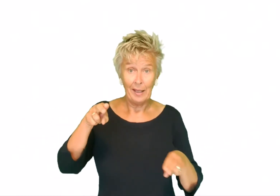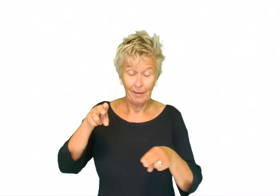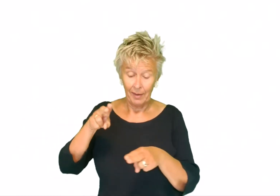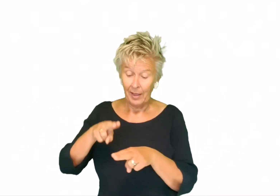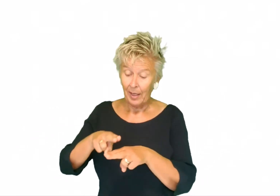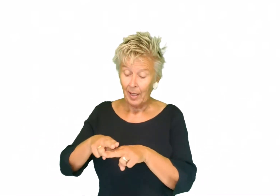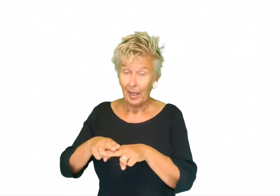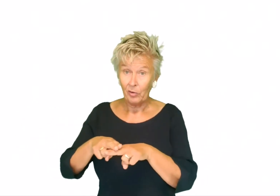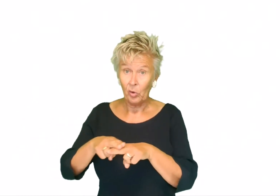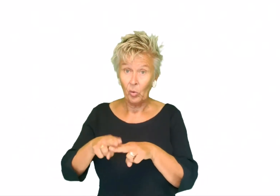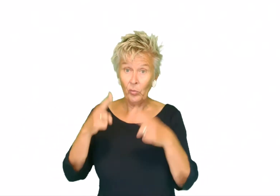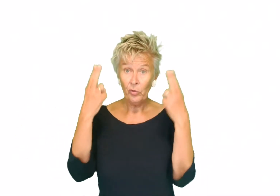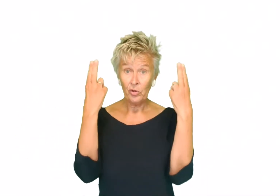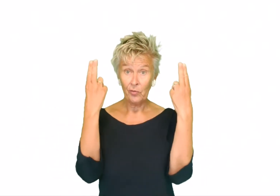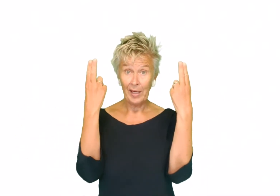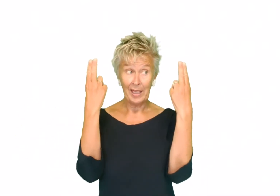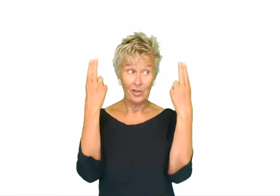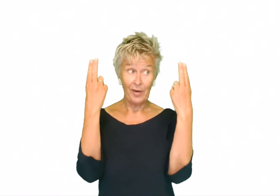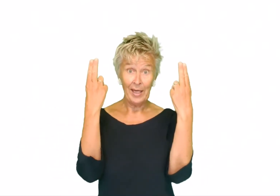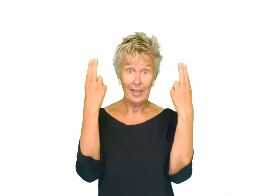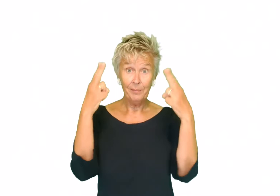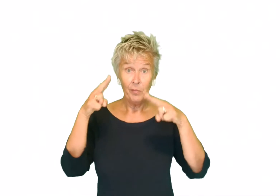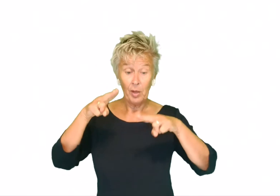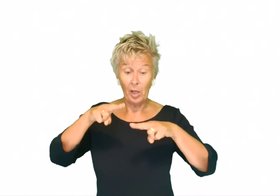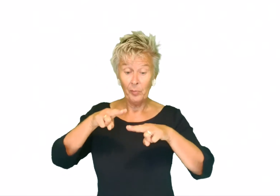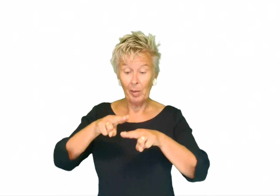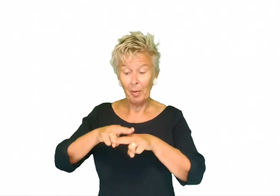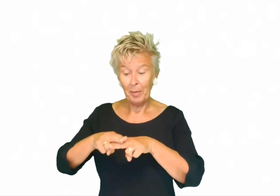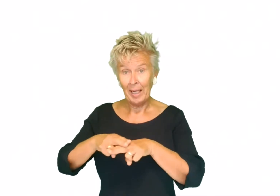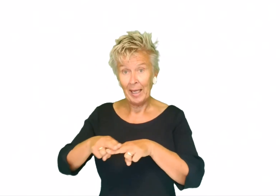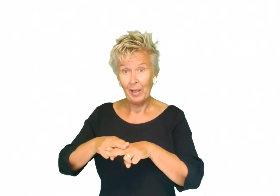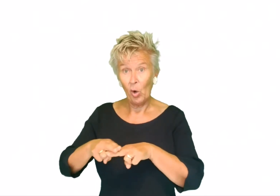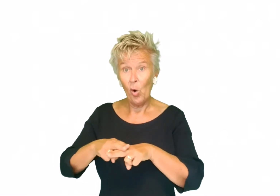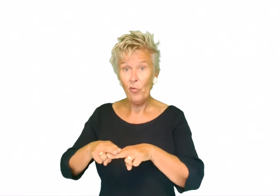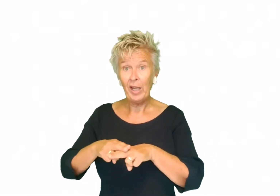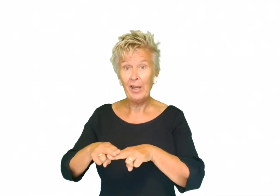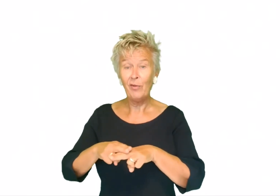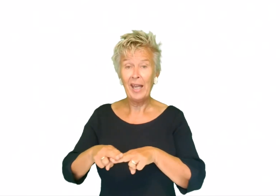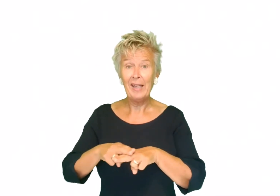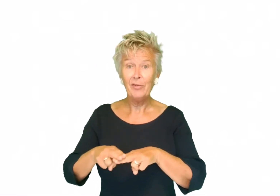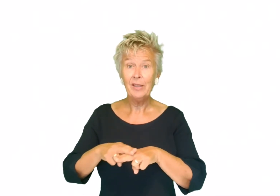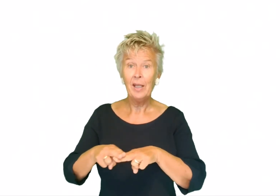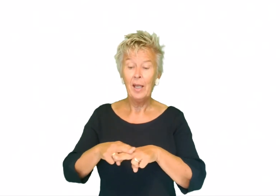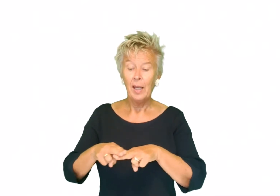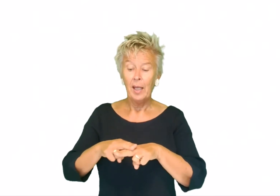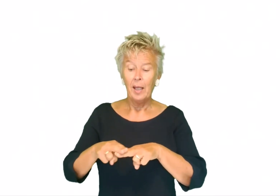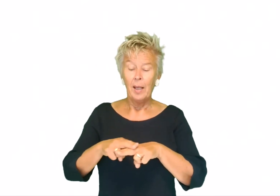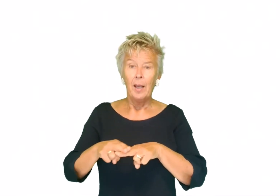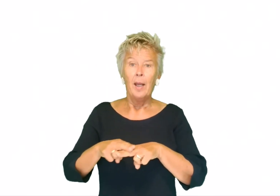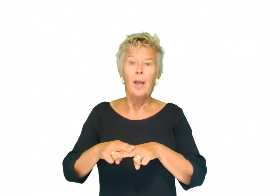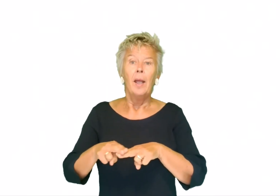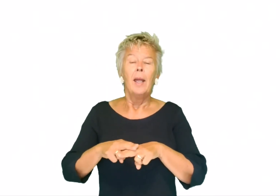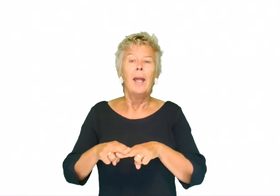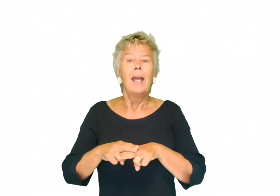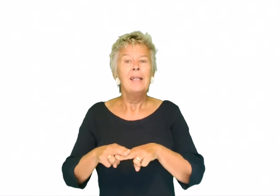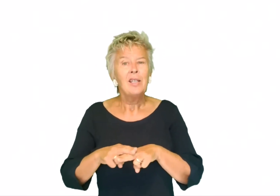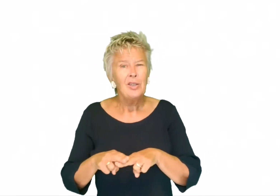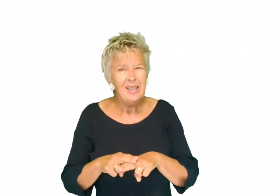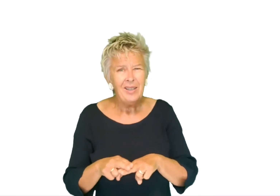het groen. Twee keer twee, Handpalmen naar beneden en overheen wrijven. Het is niet